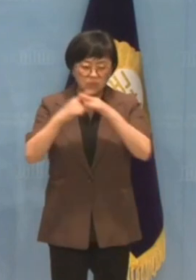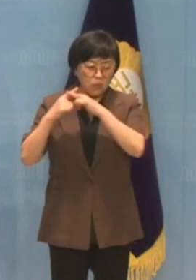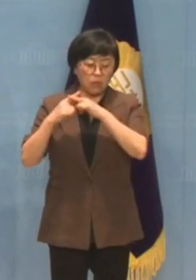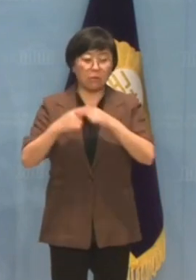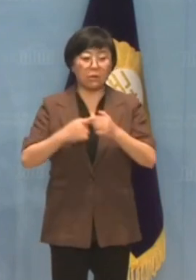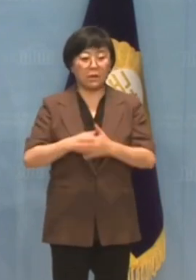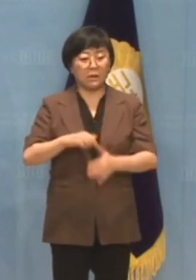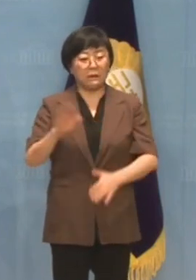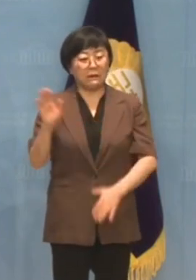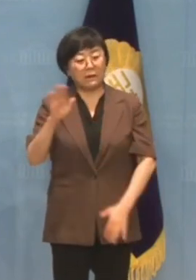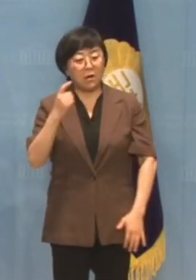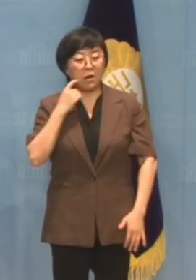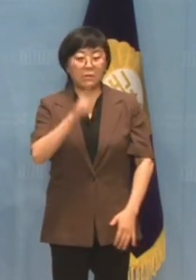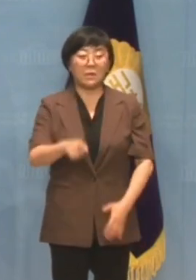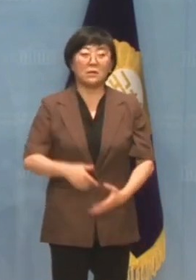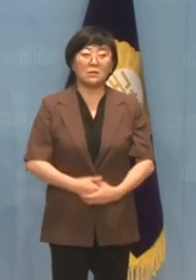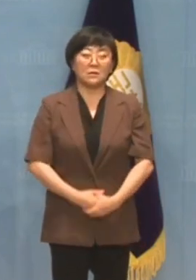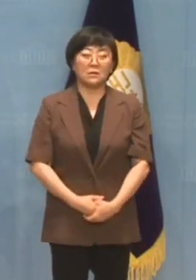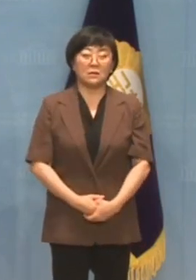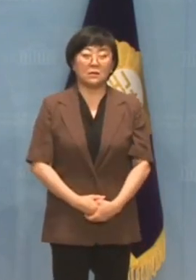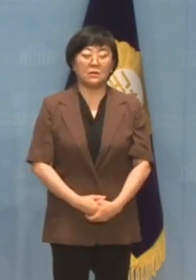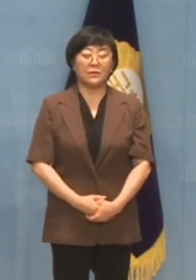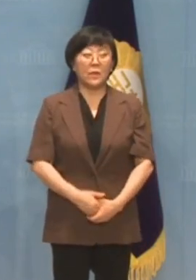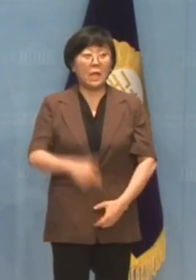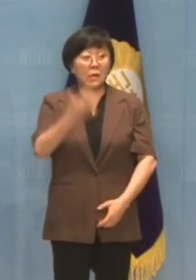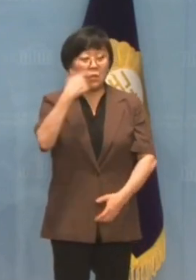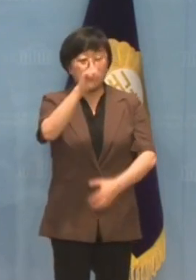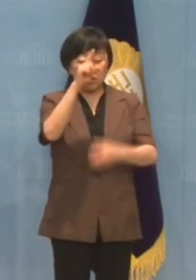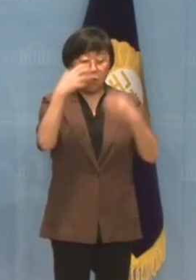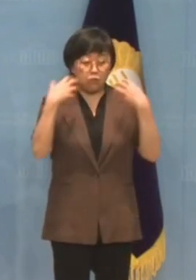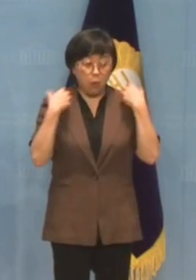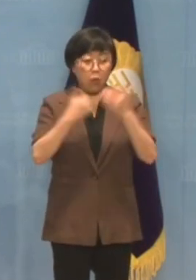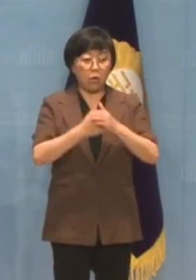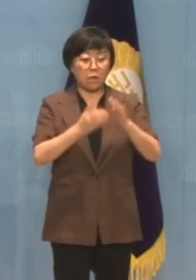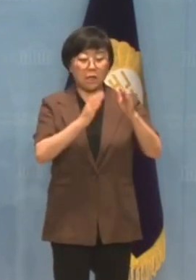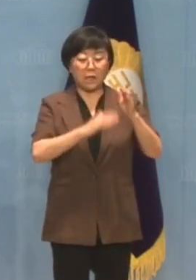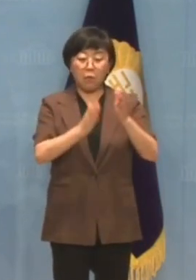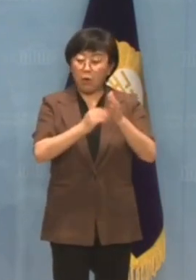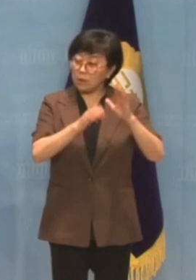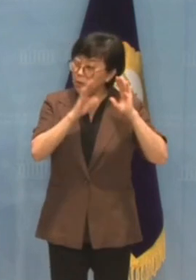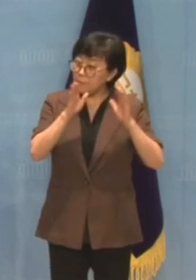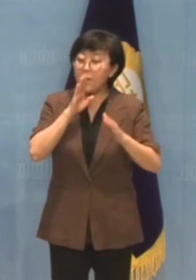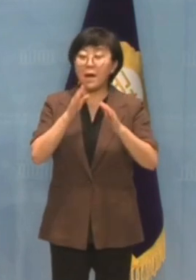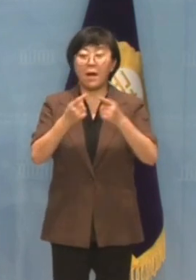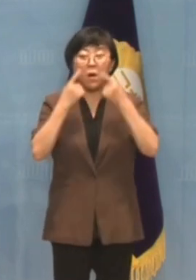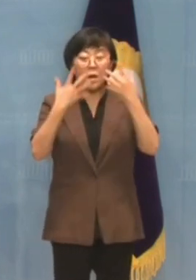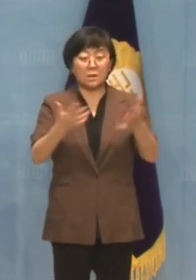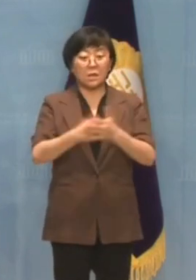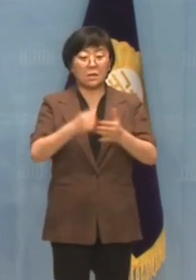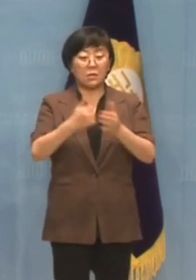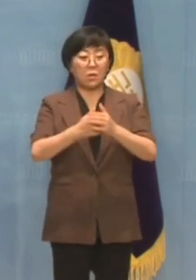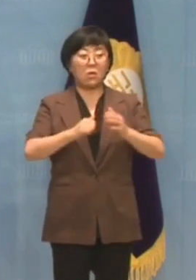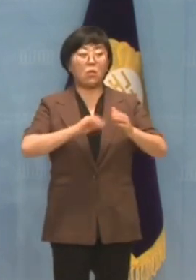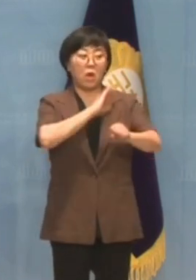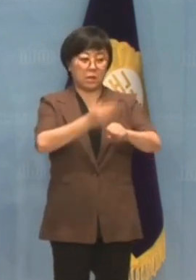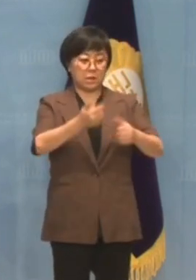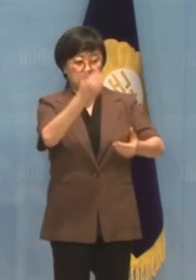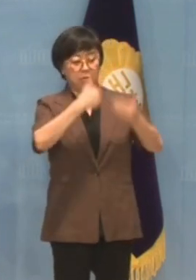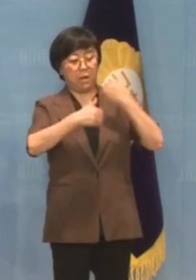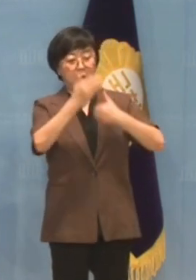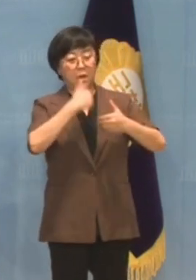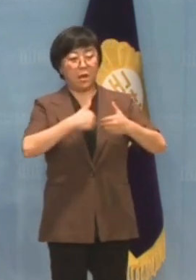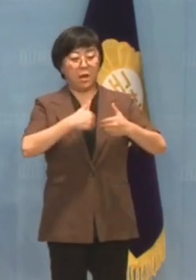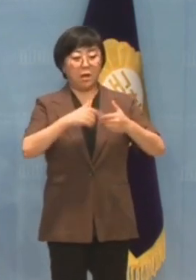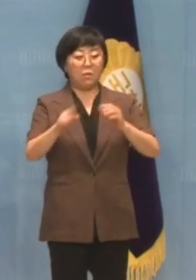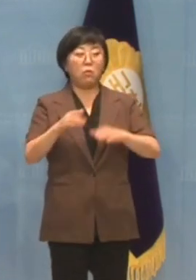잡아떼는 것입니까 미국 정보기관의 도청이 사실이라면 명백한 주권침해이자 있을 수